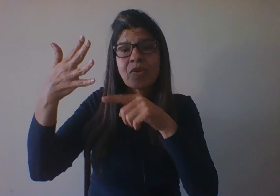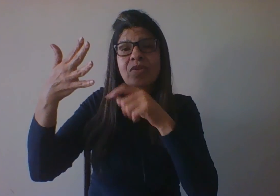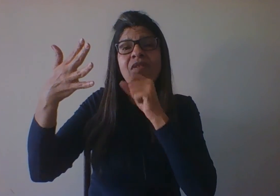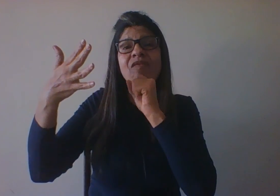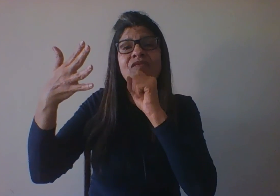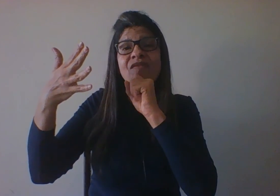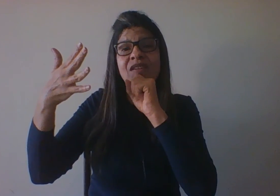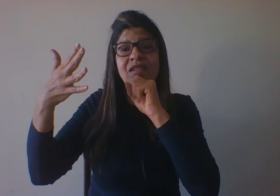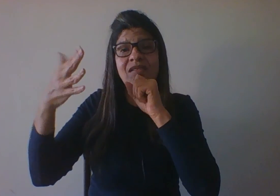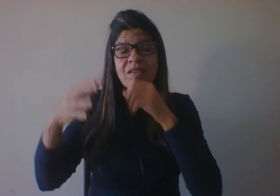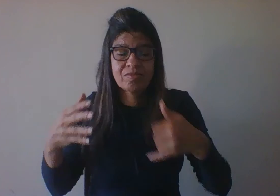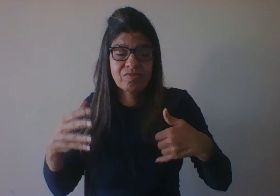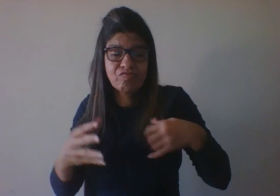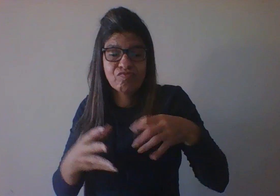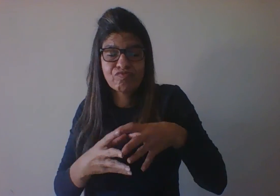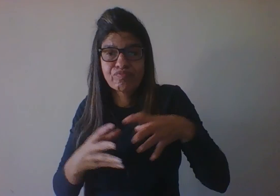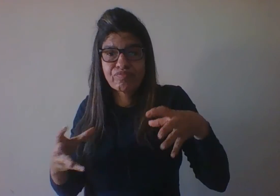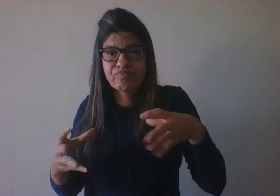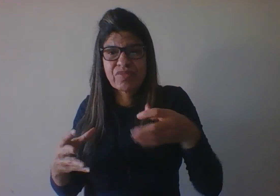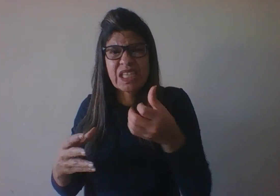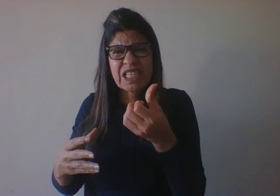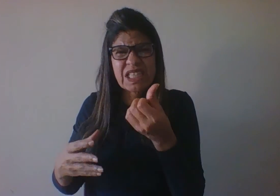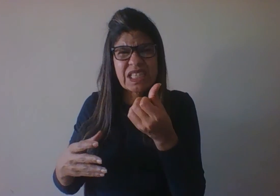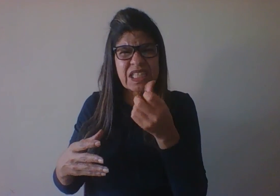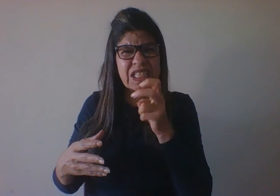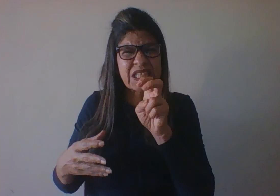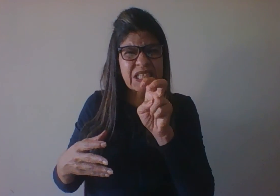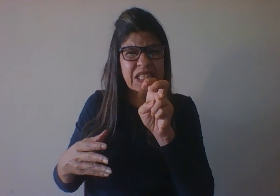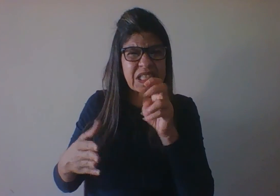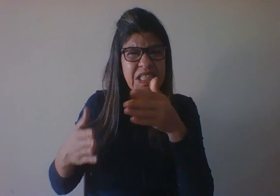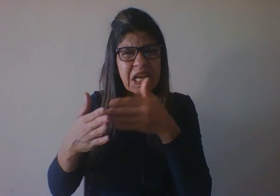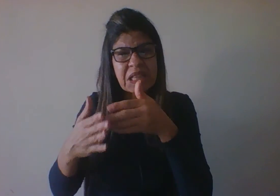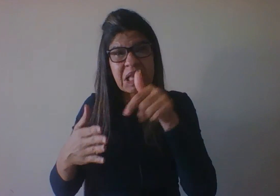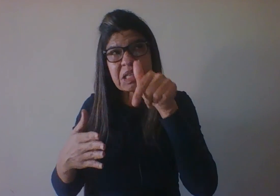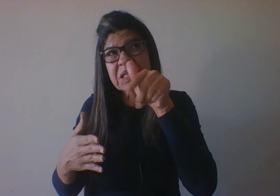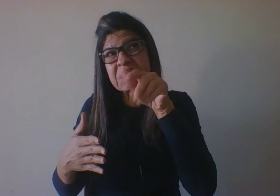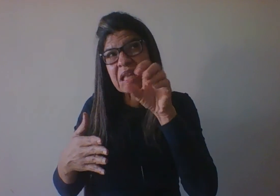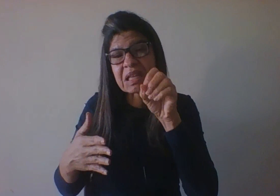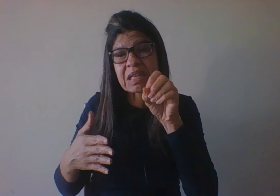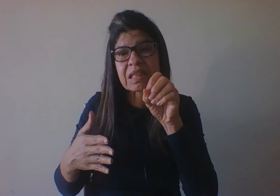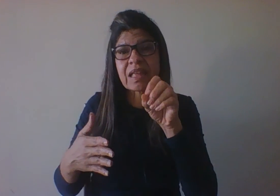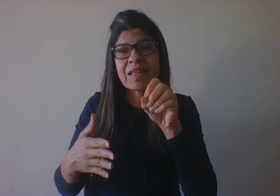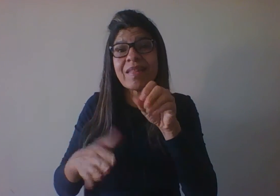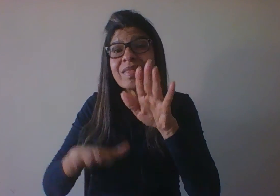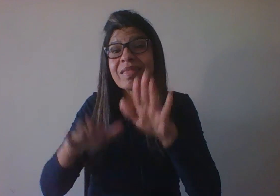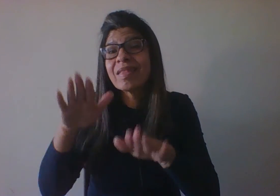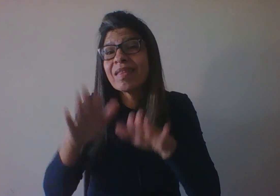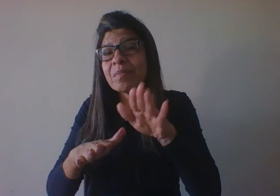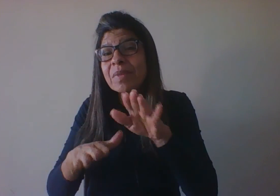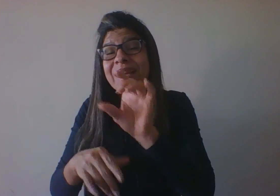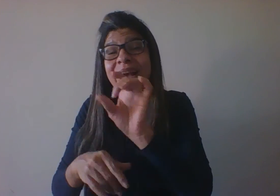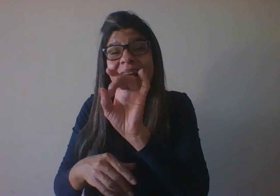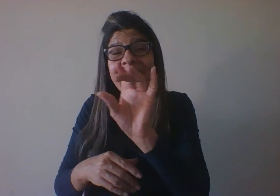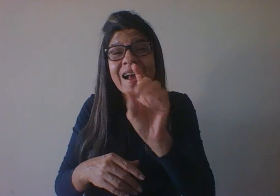65 ou 70 anos. Aí vai variar de acordo com os autores, vejam que esse é um marco que se